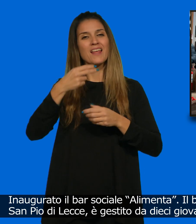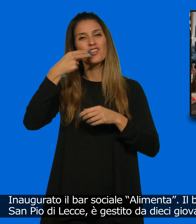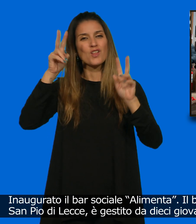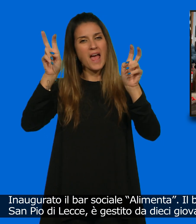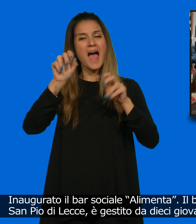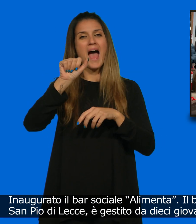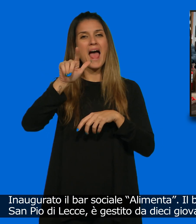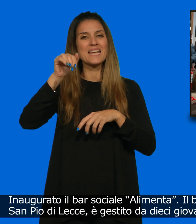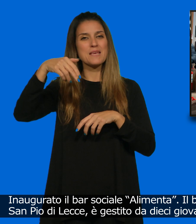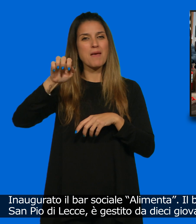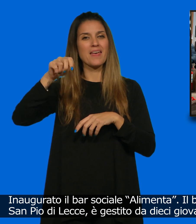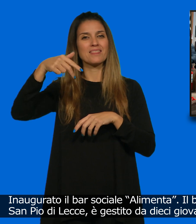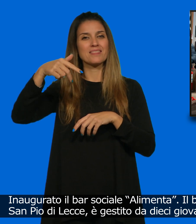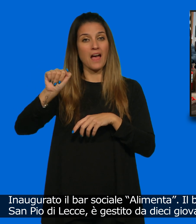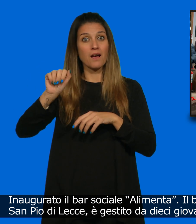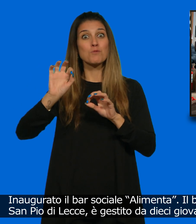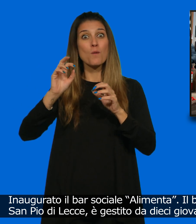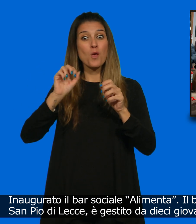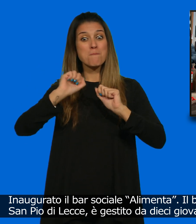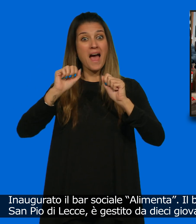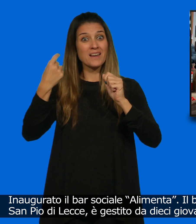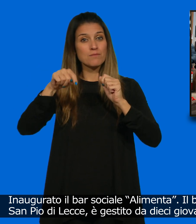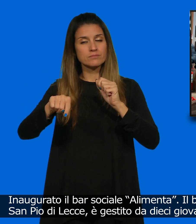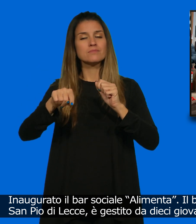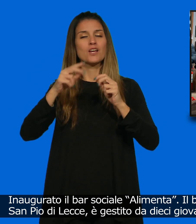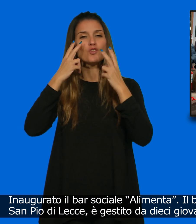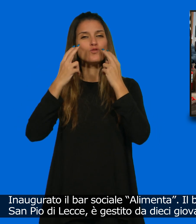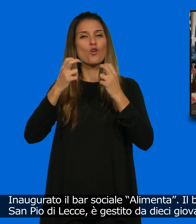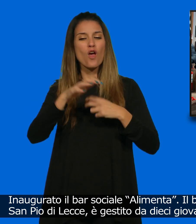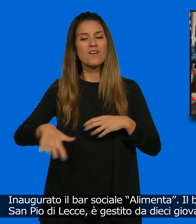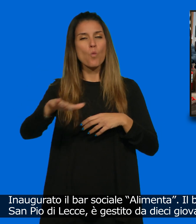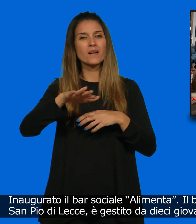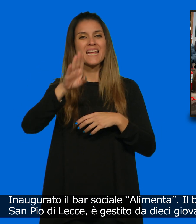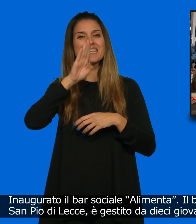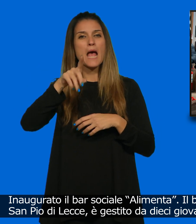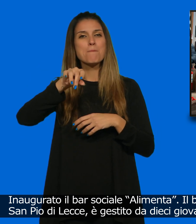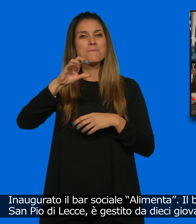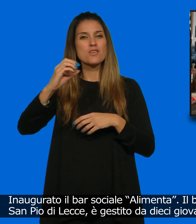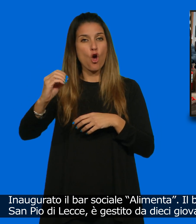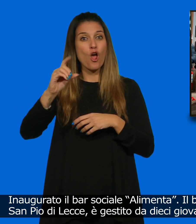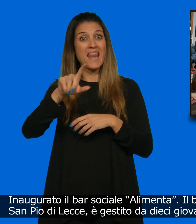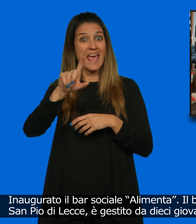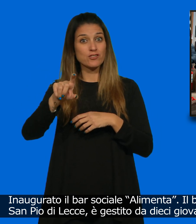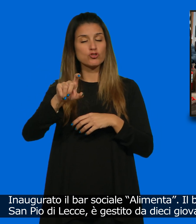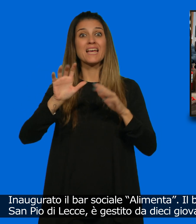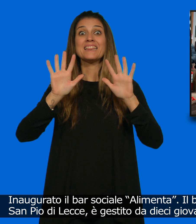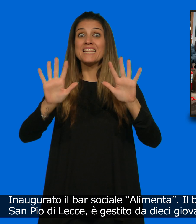il bar che si trova nel quartiere San Pio di Lecce è gestito da 10 giovani con diverse